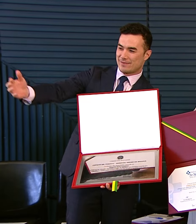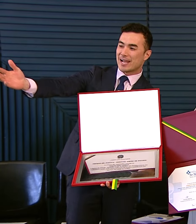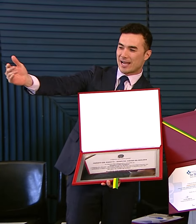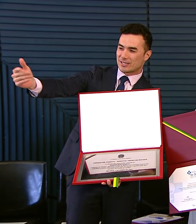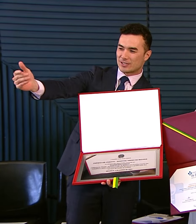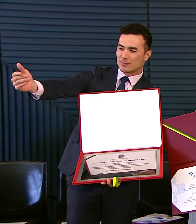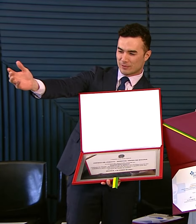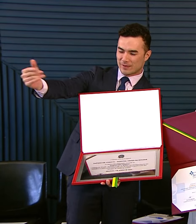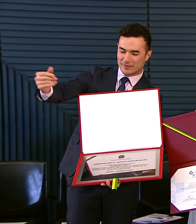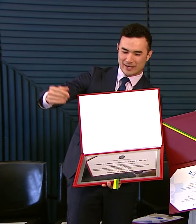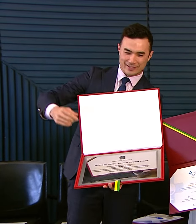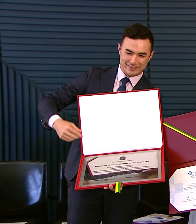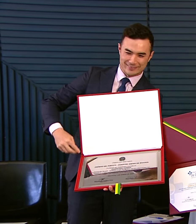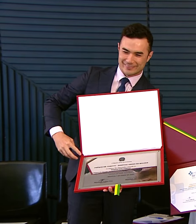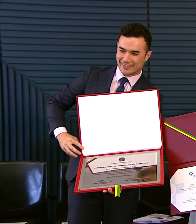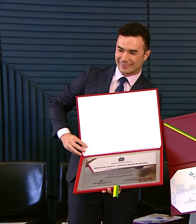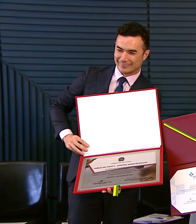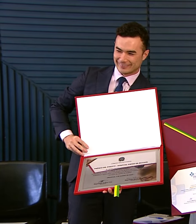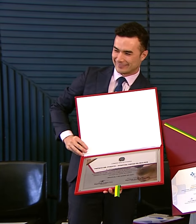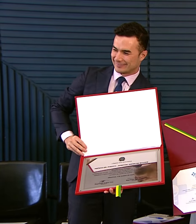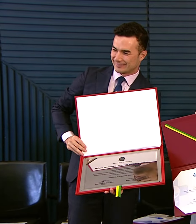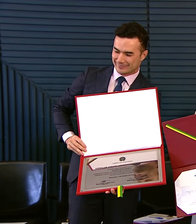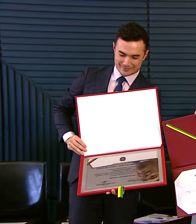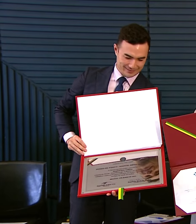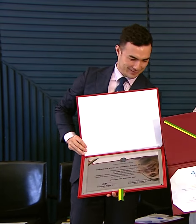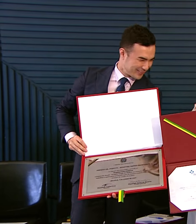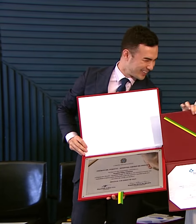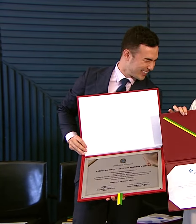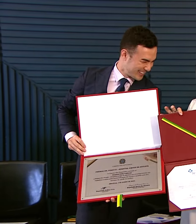realizados Cerca de 900 partos Ao mês